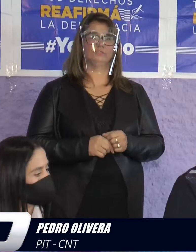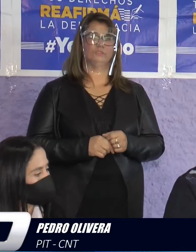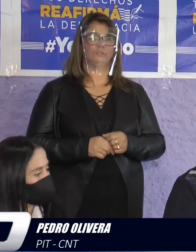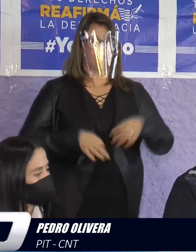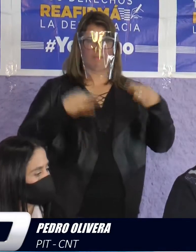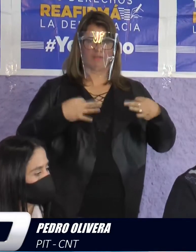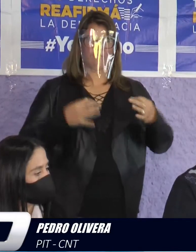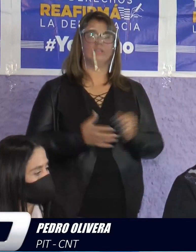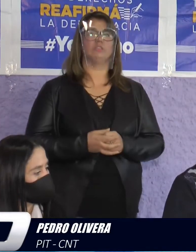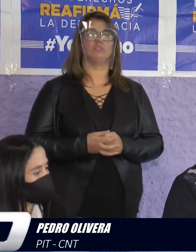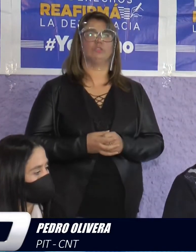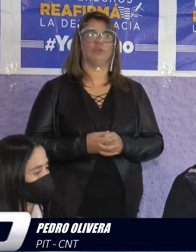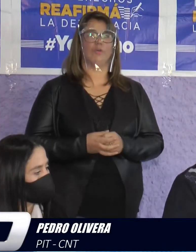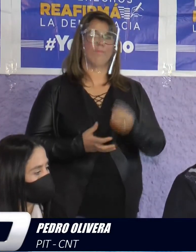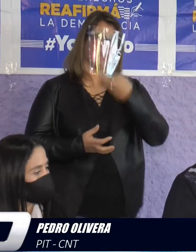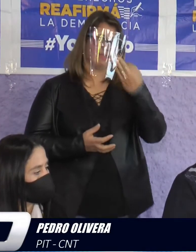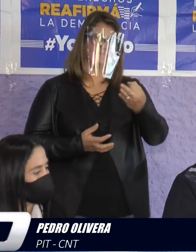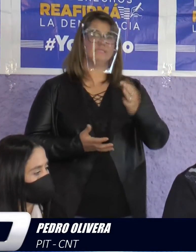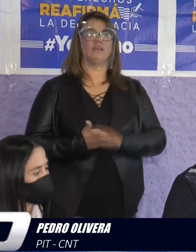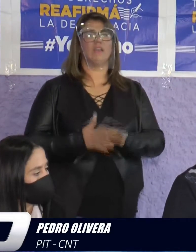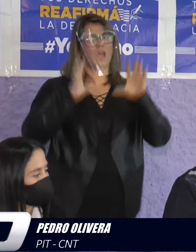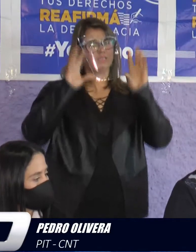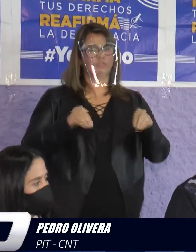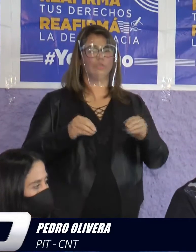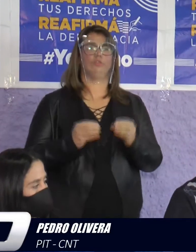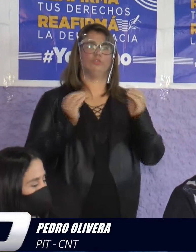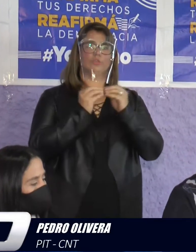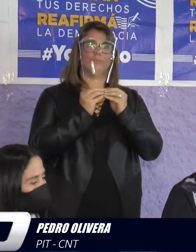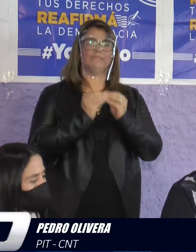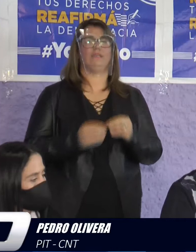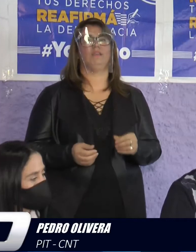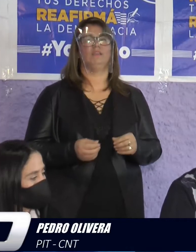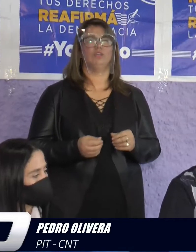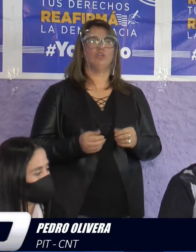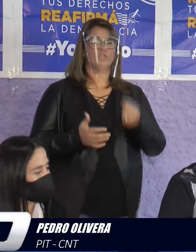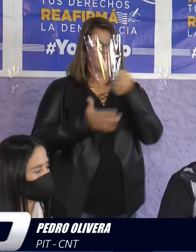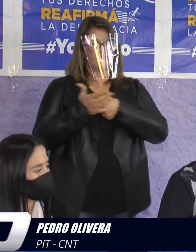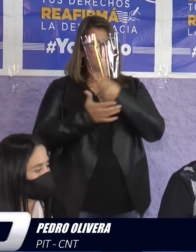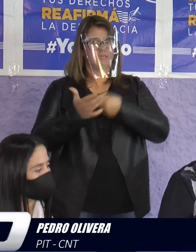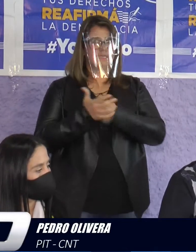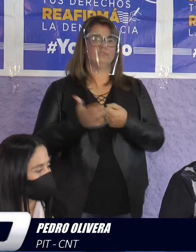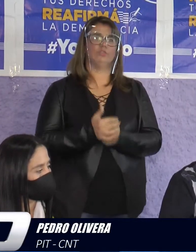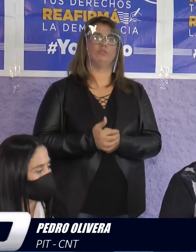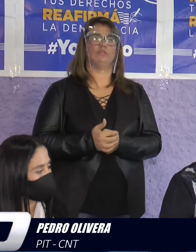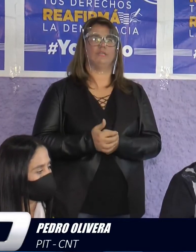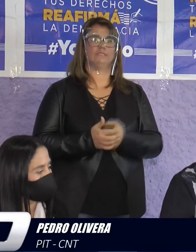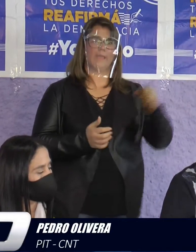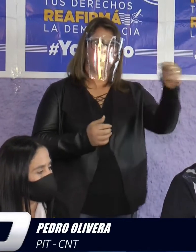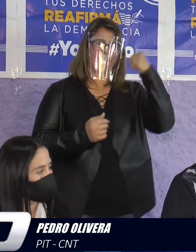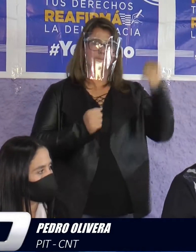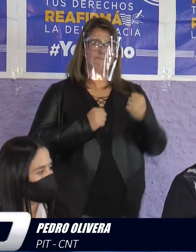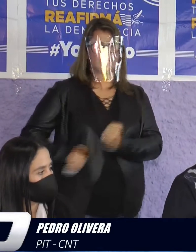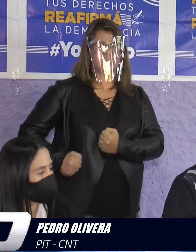A todos los compañeros trabajadores militantes de todas las áreas que en un esfuerzo